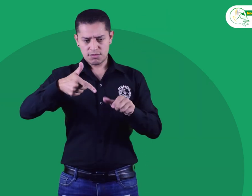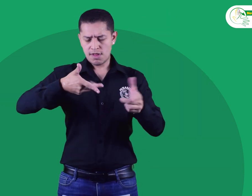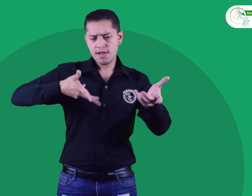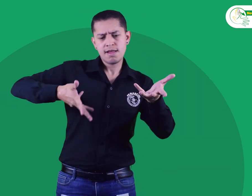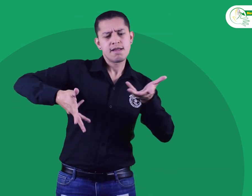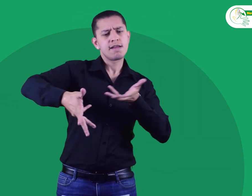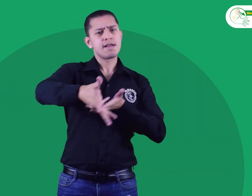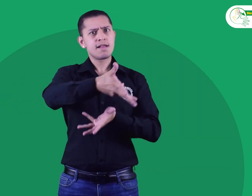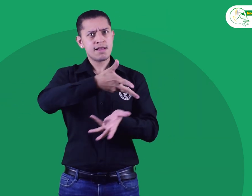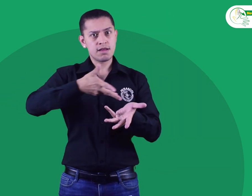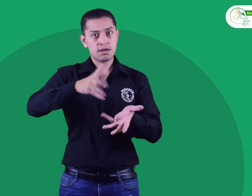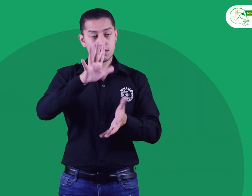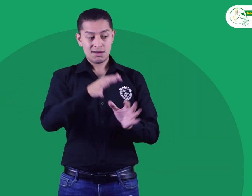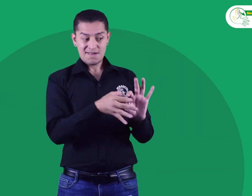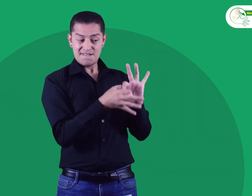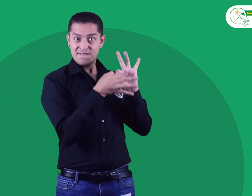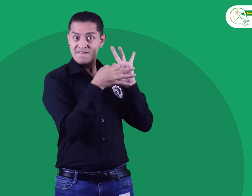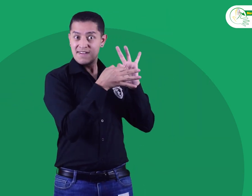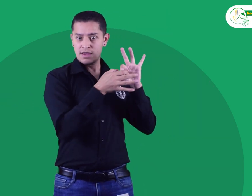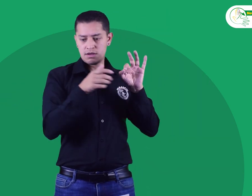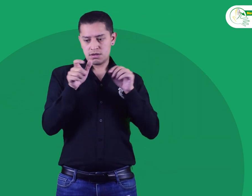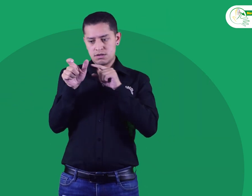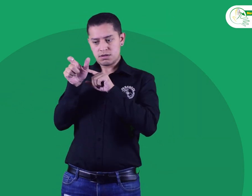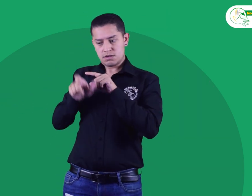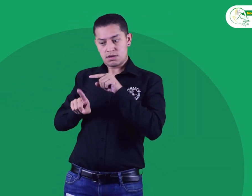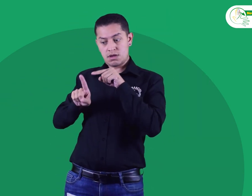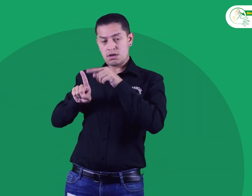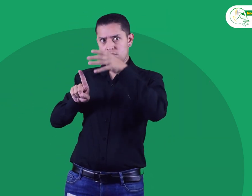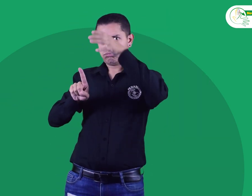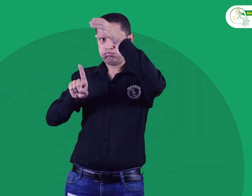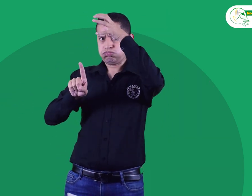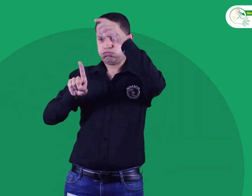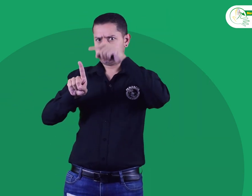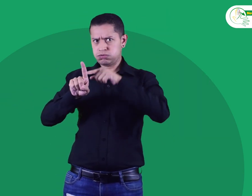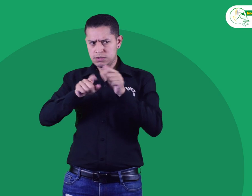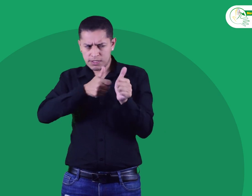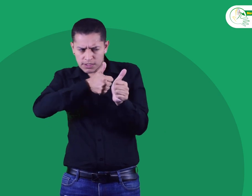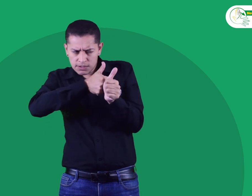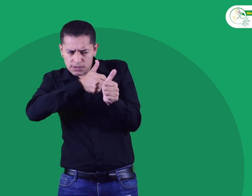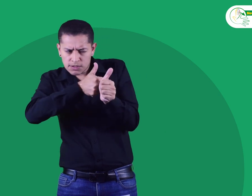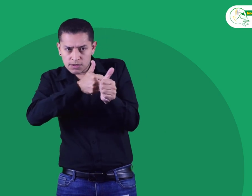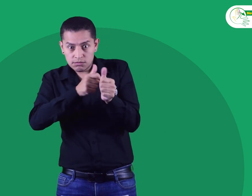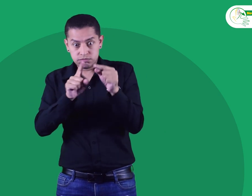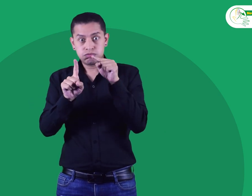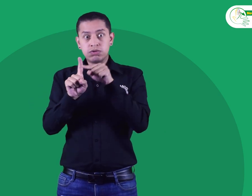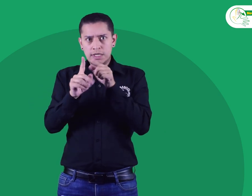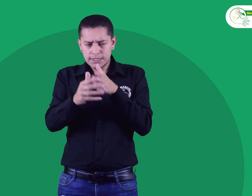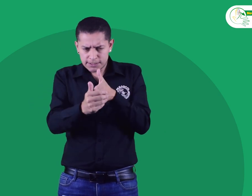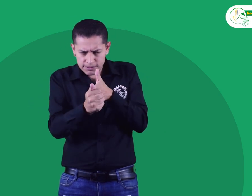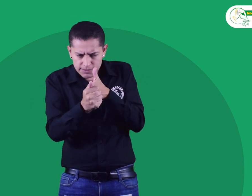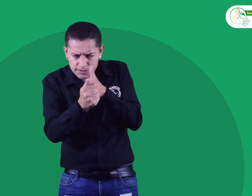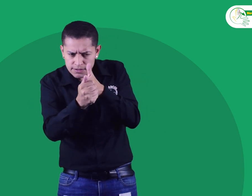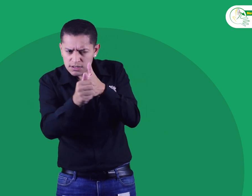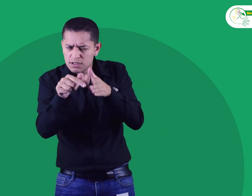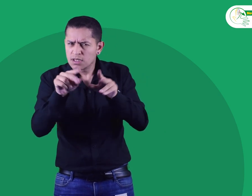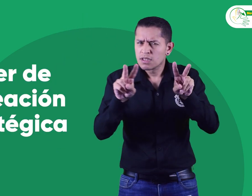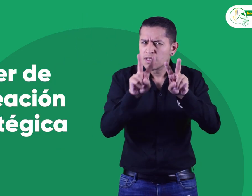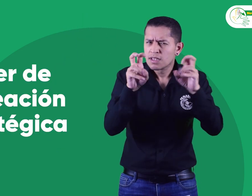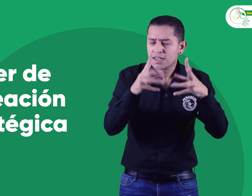participaron en un taller de capacitación. Este espacio, en donde todos compartieron, fue guiado por una persona experta de